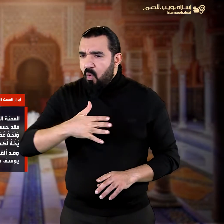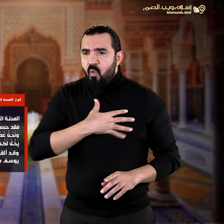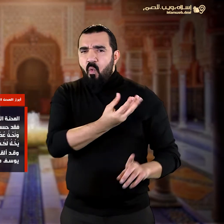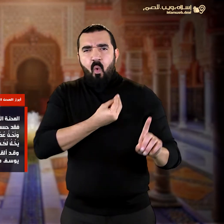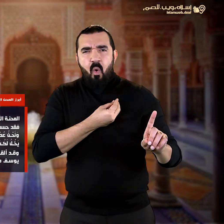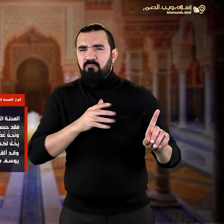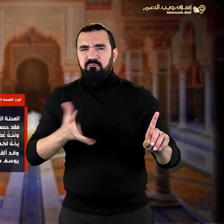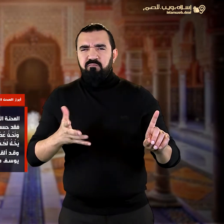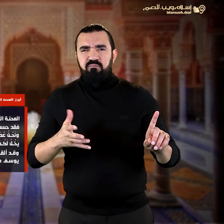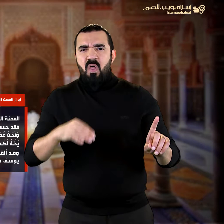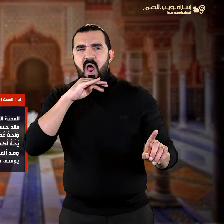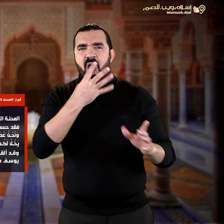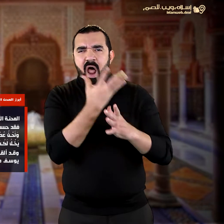أبانا لفي ضلال مبين